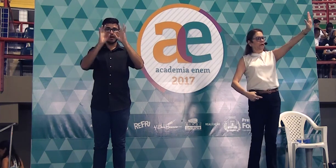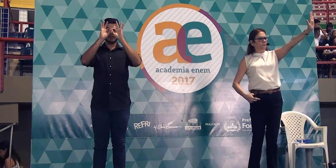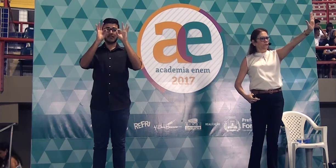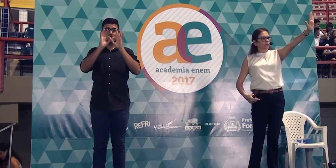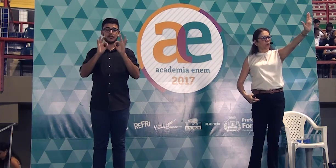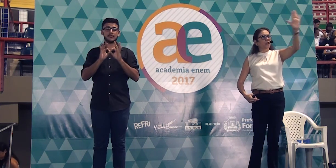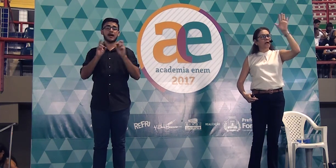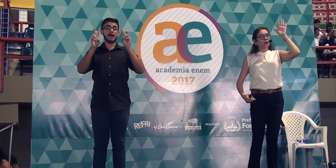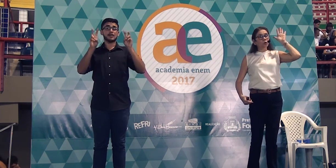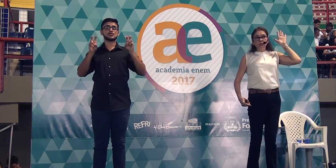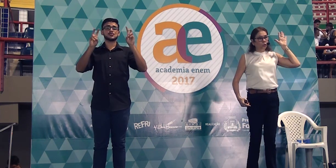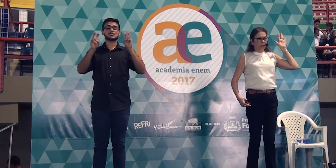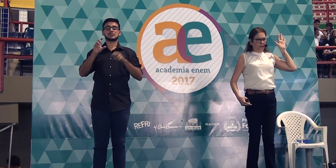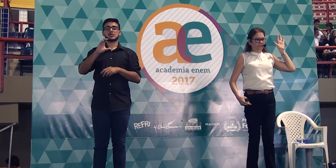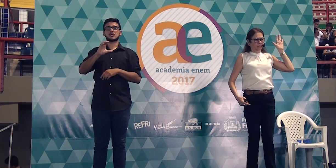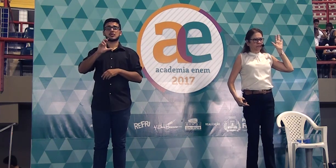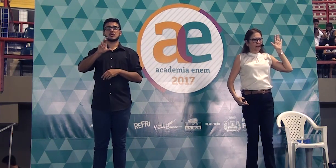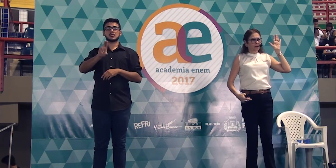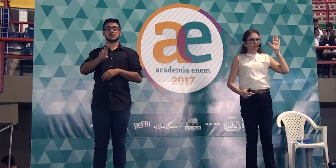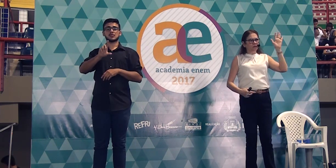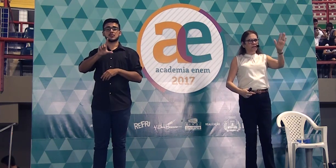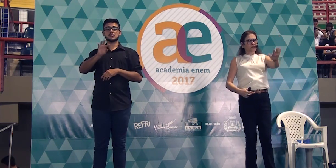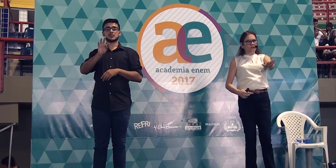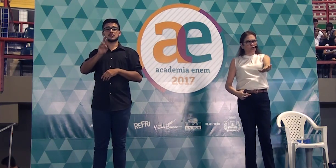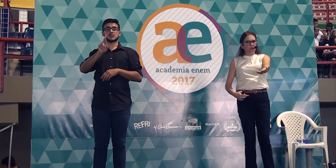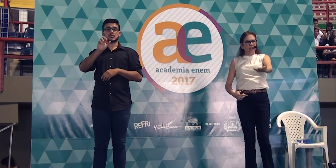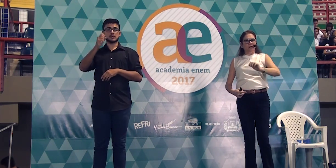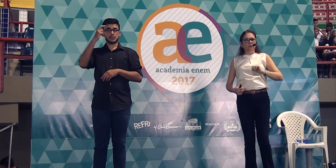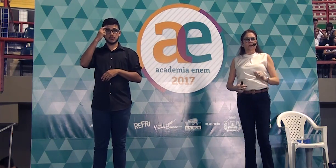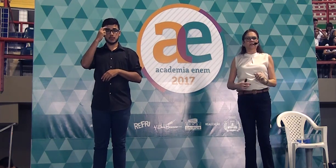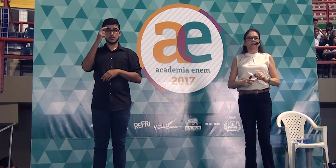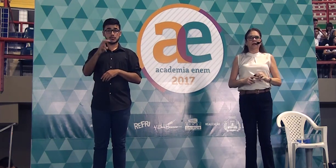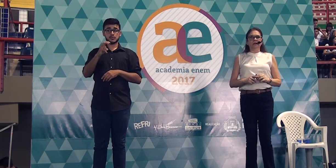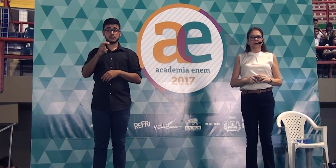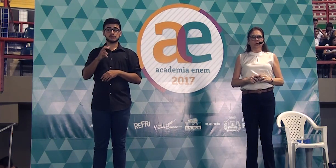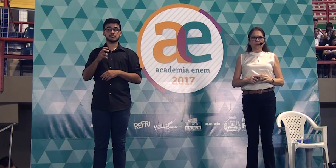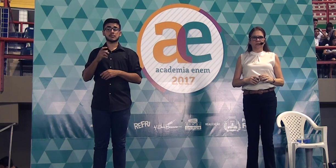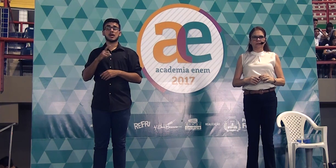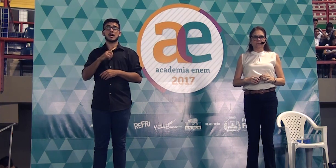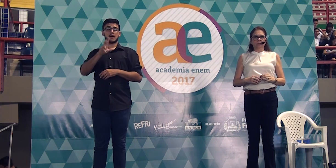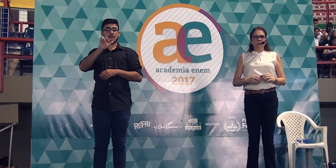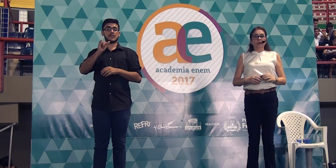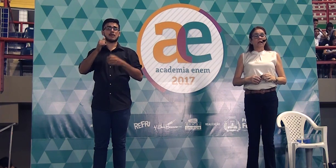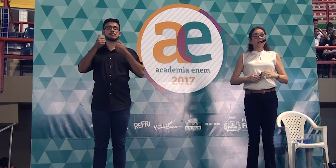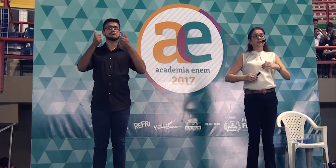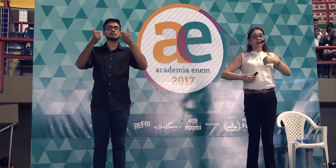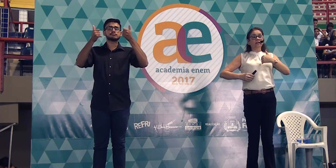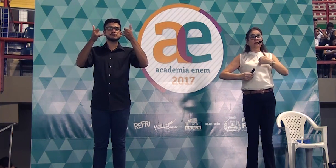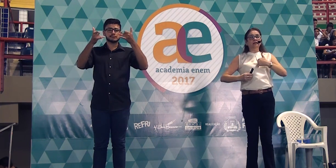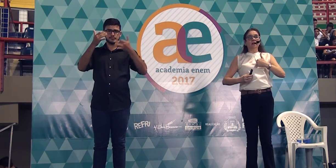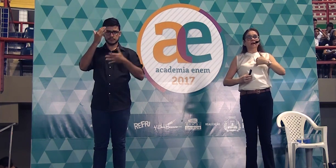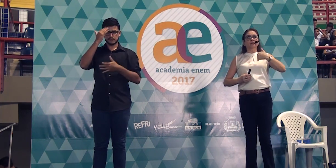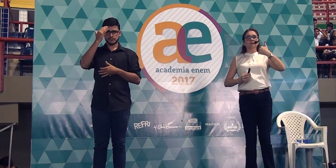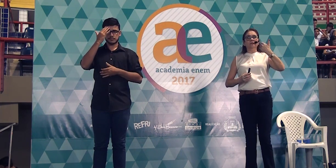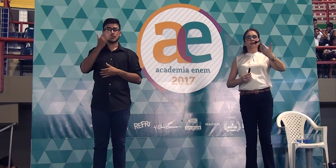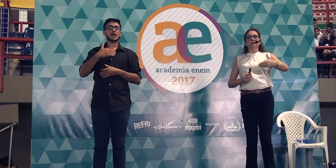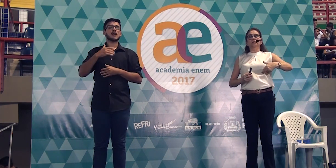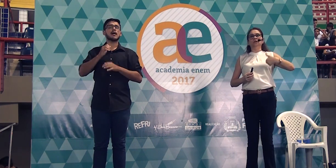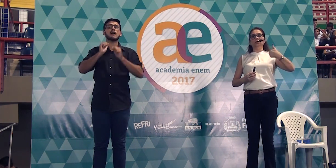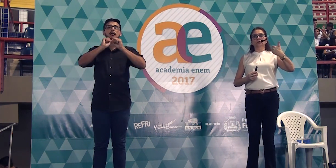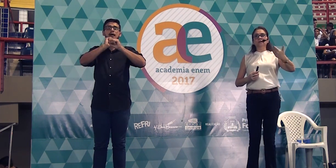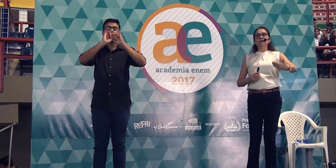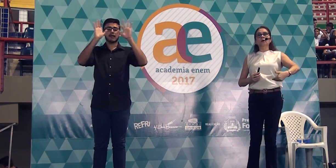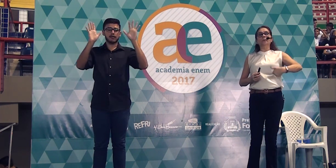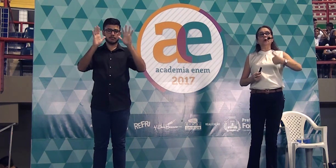cultura, o que é cultura, você deixou claro isso até a linha dois, ele vai entender que você